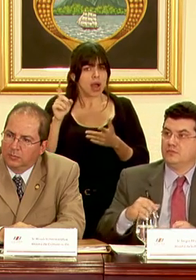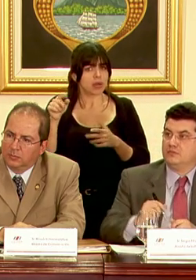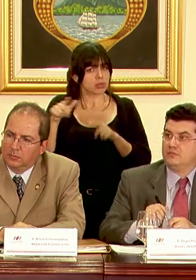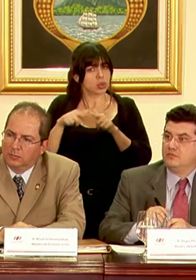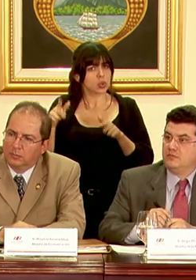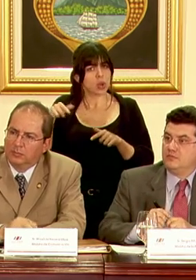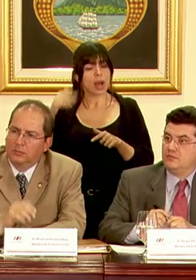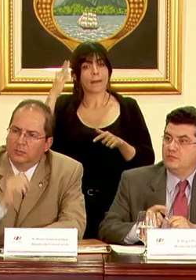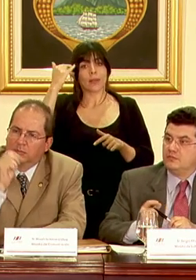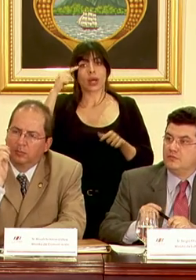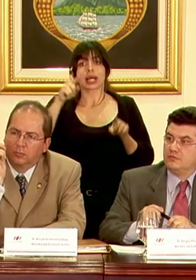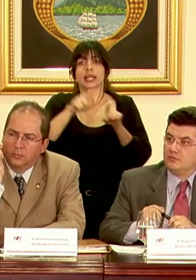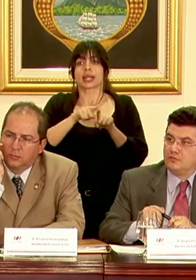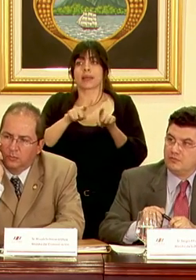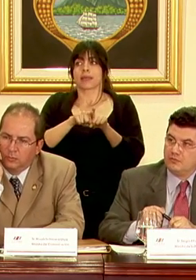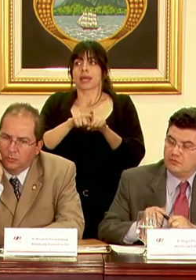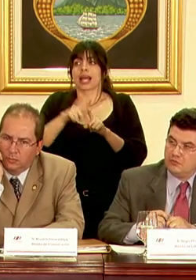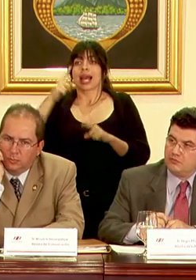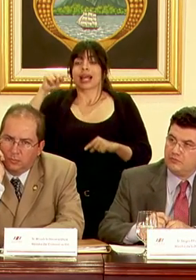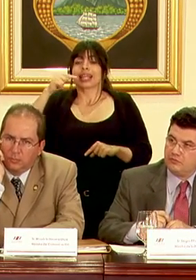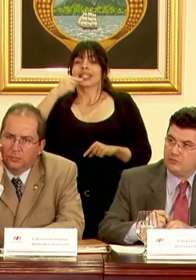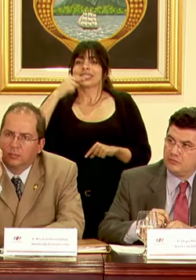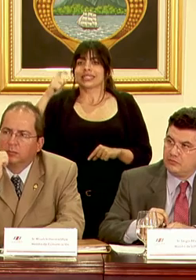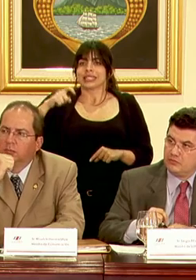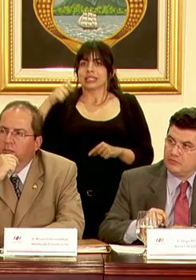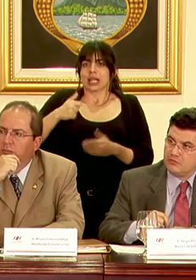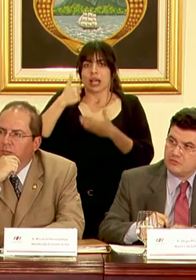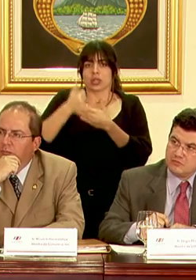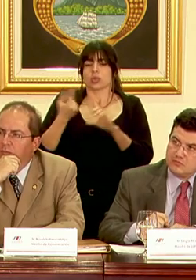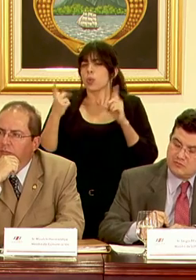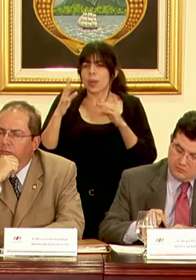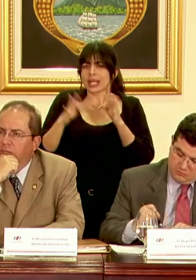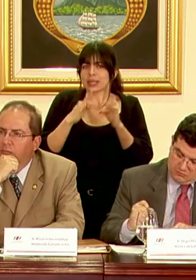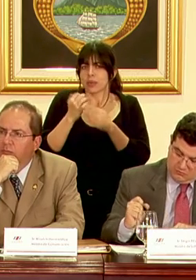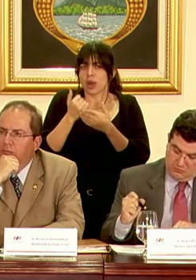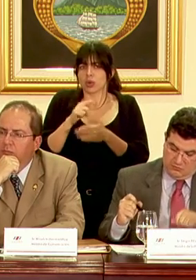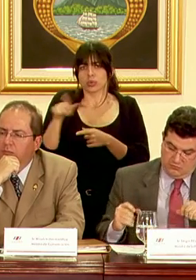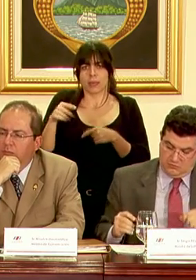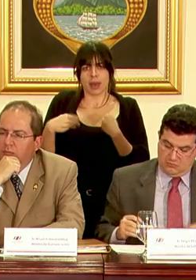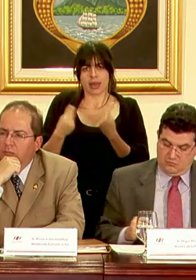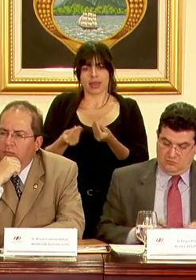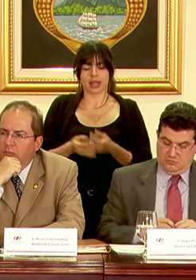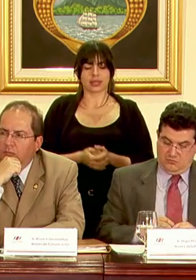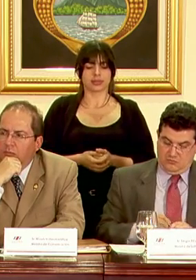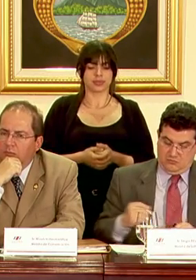lugar porque también ellos dicen que necesitan ayuda y qué tipo de ayuda les van a enviar